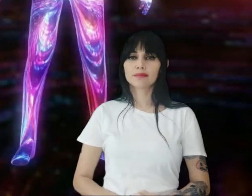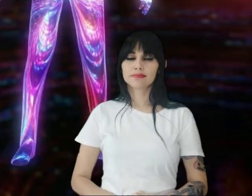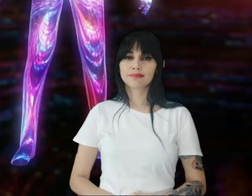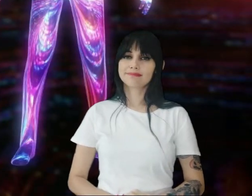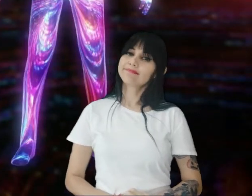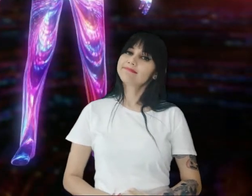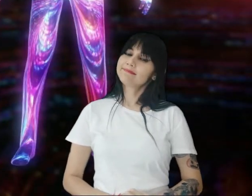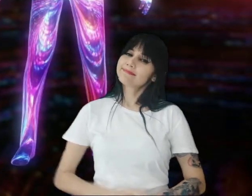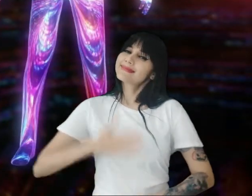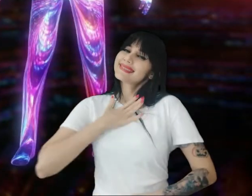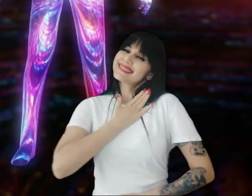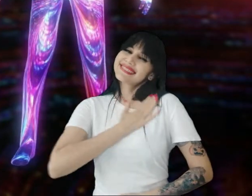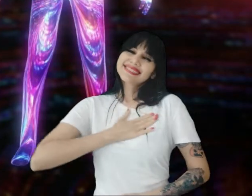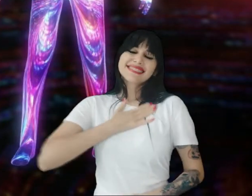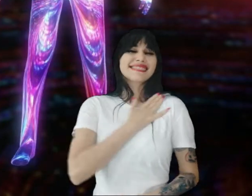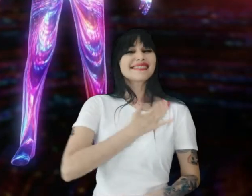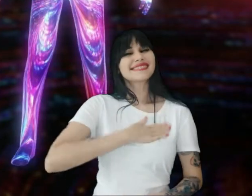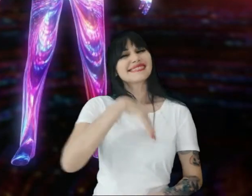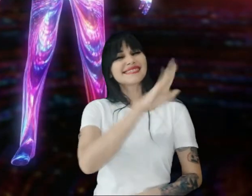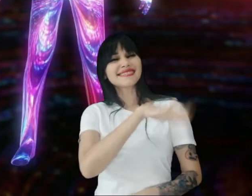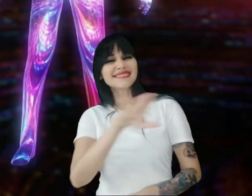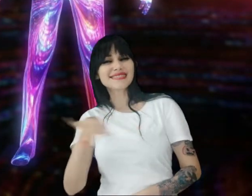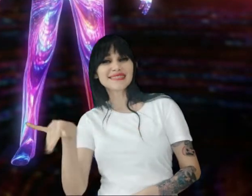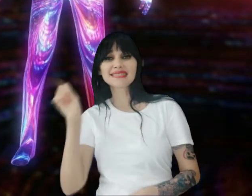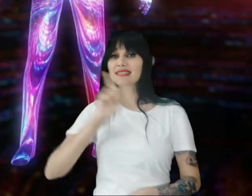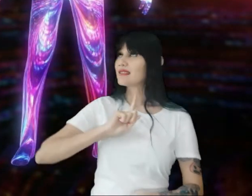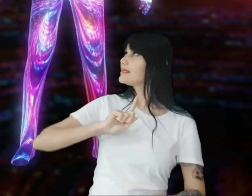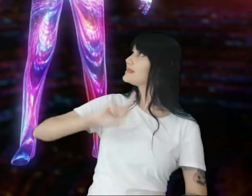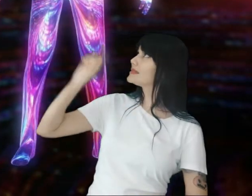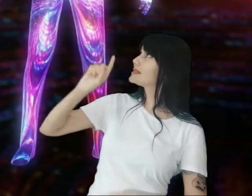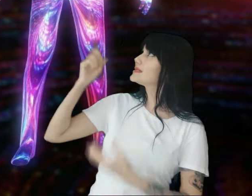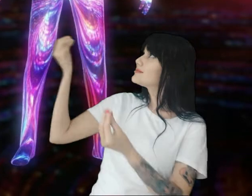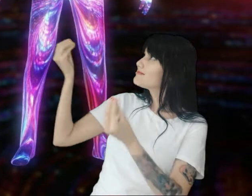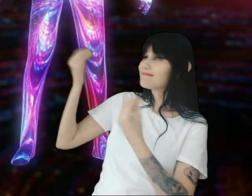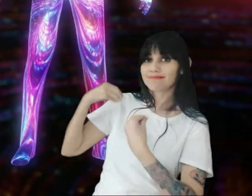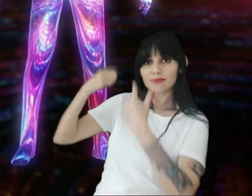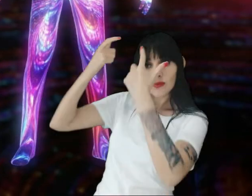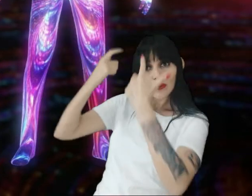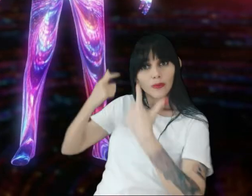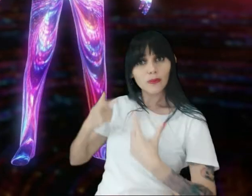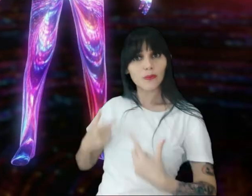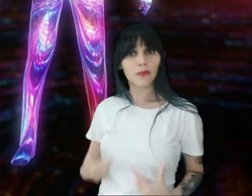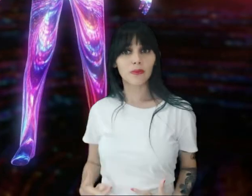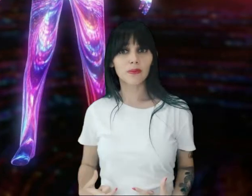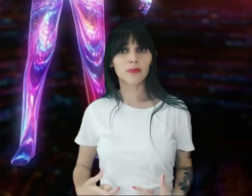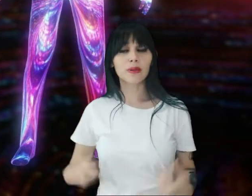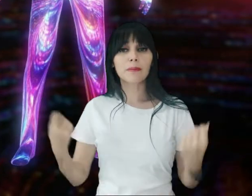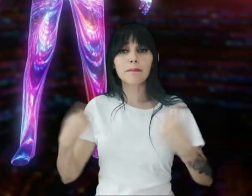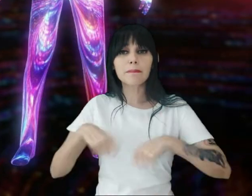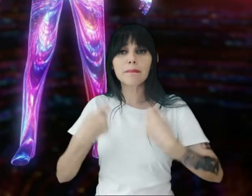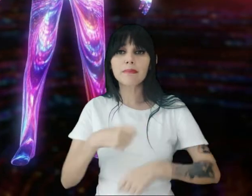Queridas crianças Deus nos deu um corpo que necessitamos